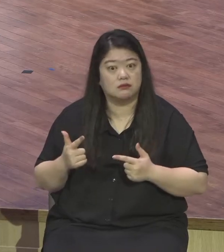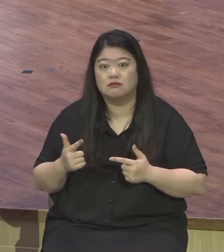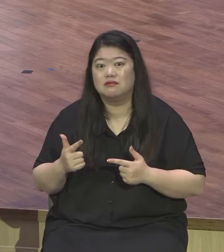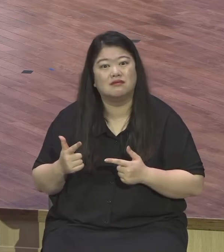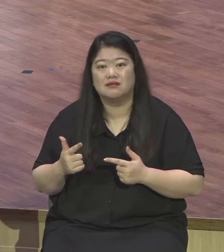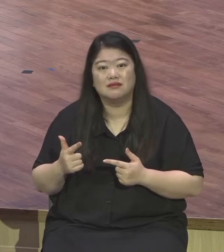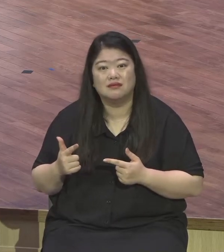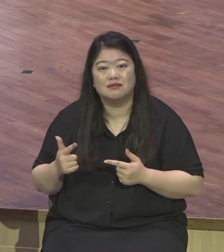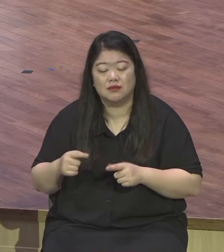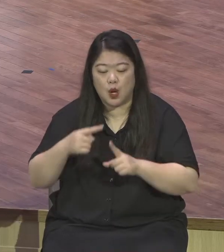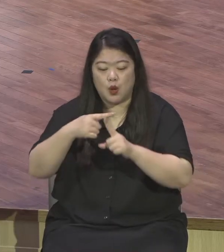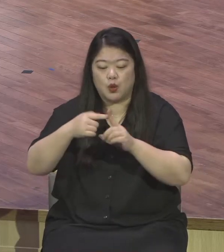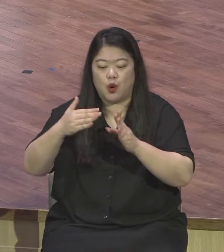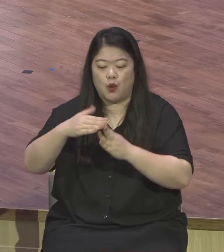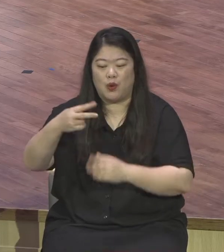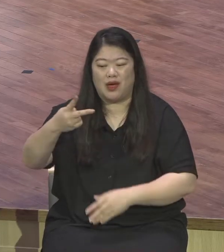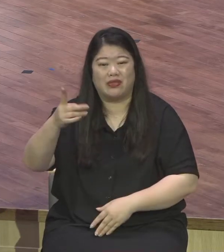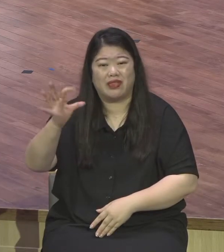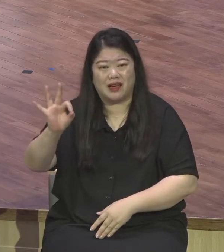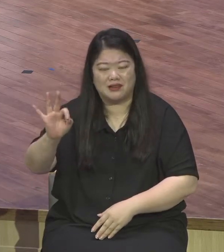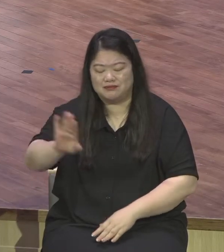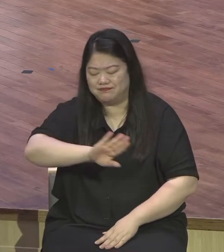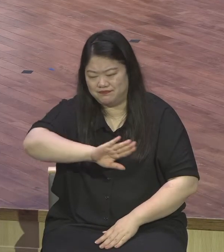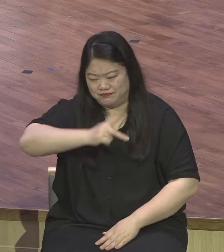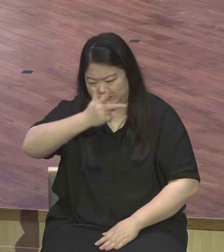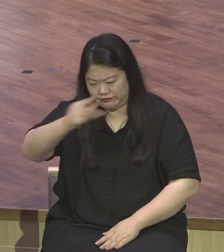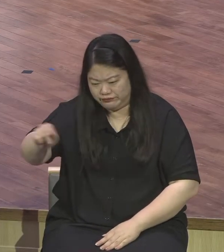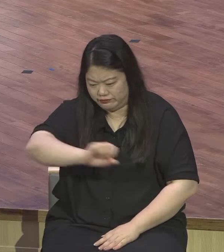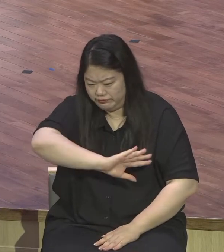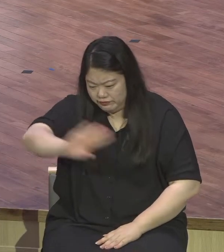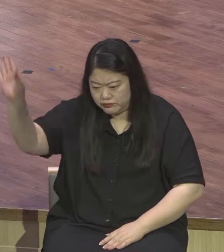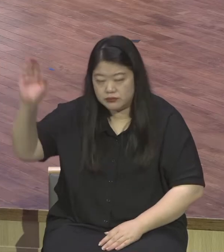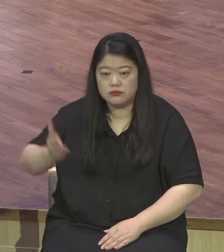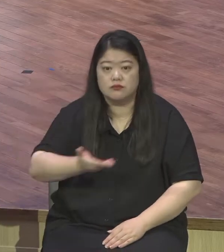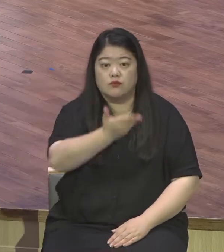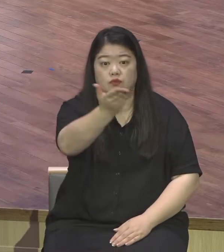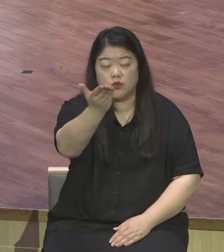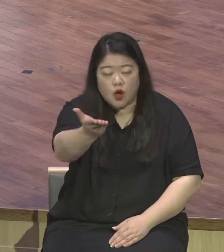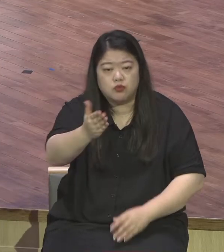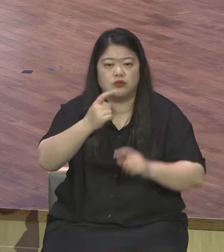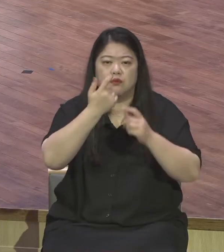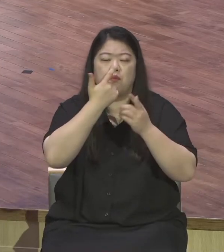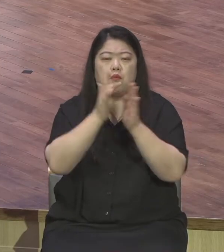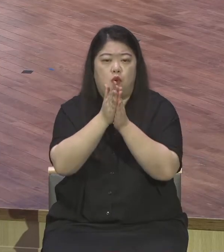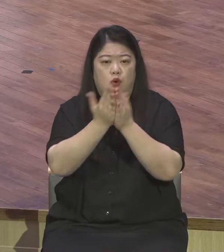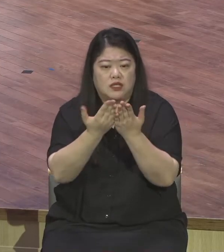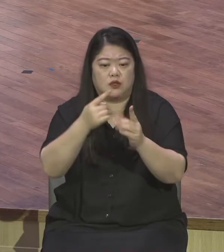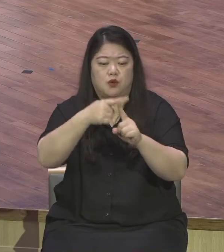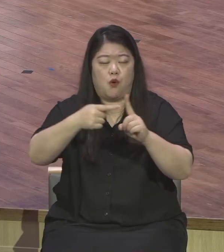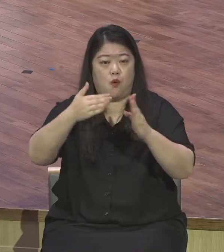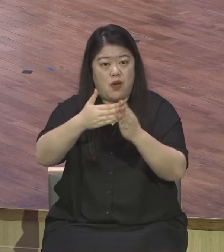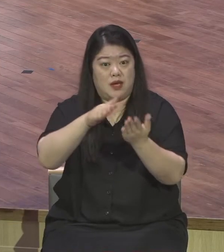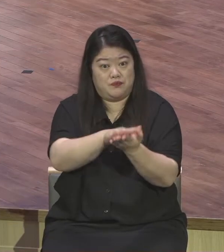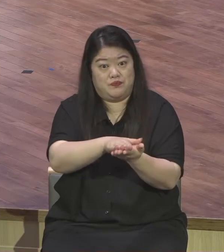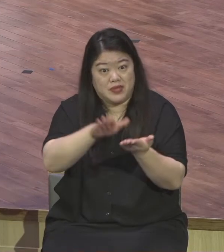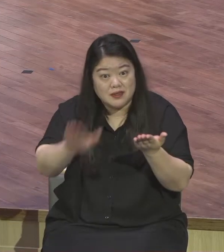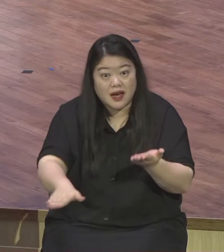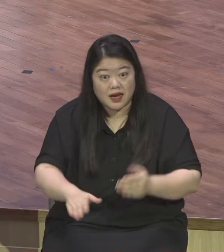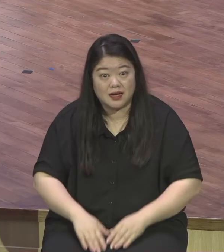이 일에 다 하나님께서 면모를 갖추고 확신 가지고 지금 또 전세계에 우리가 보험을 증가하고 지교회가 세워지고